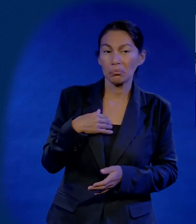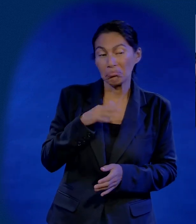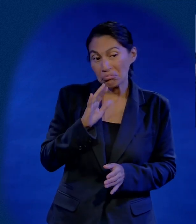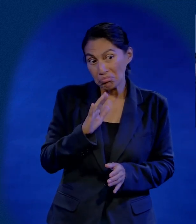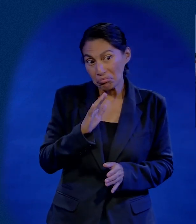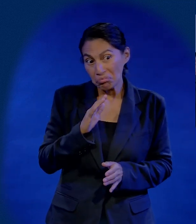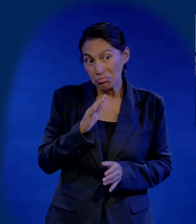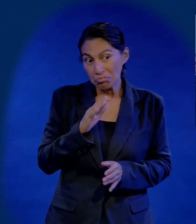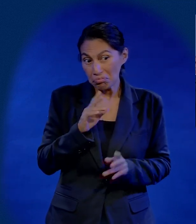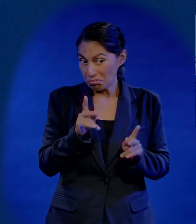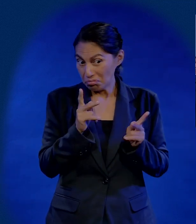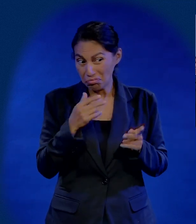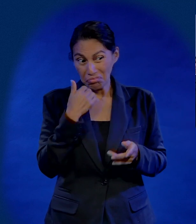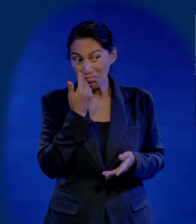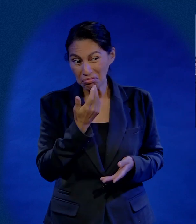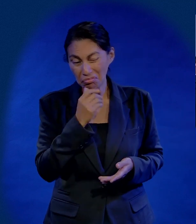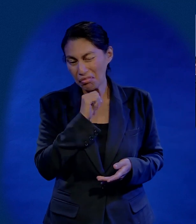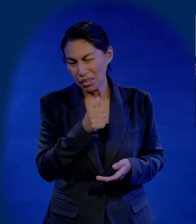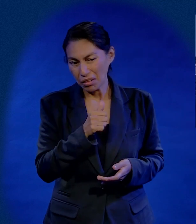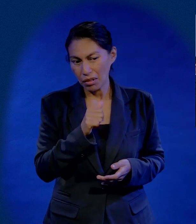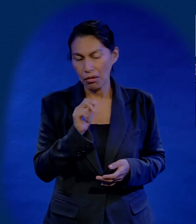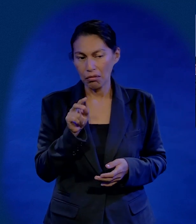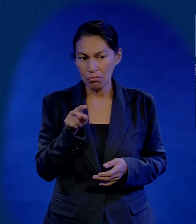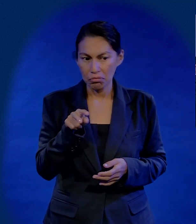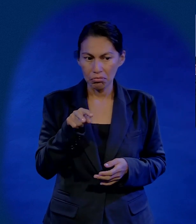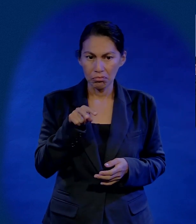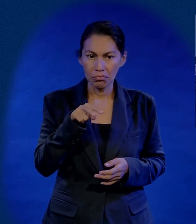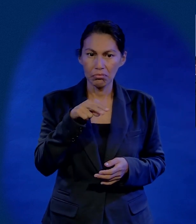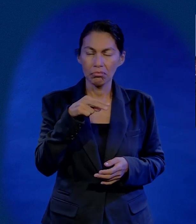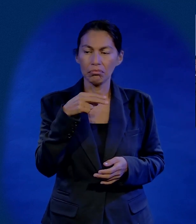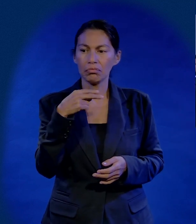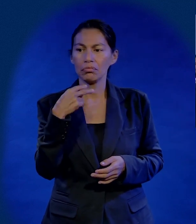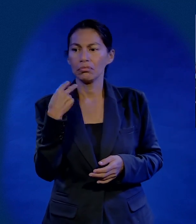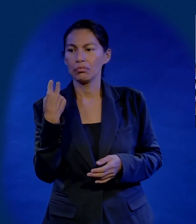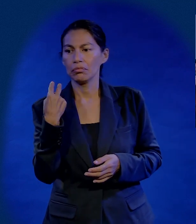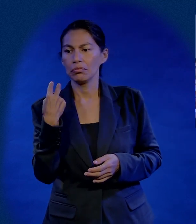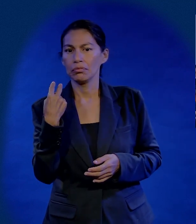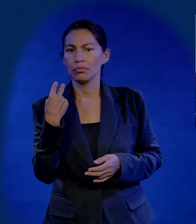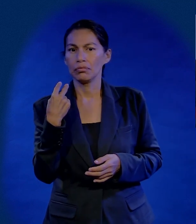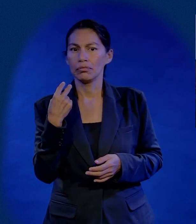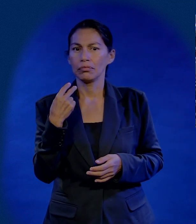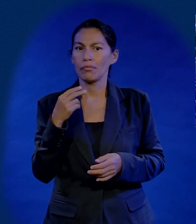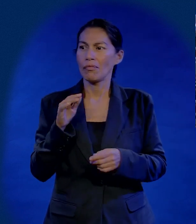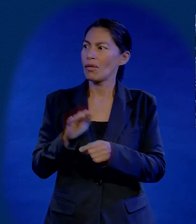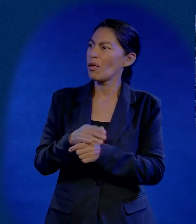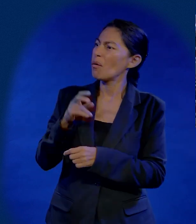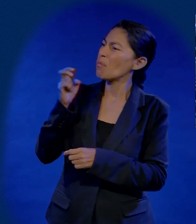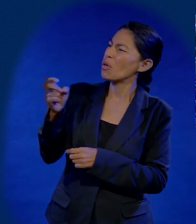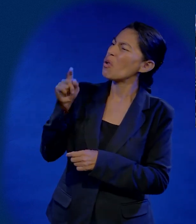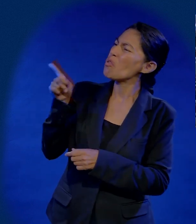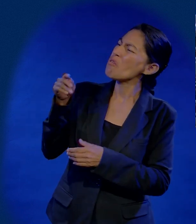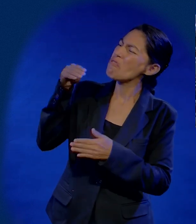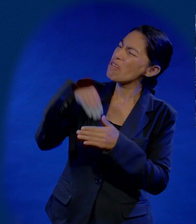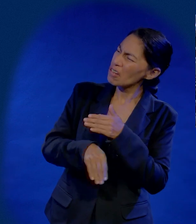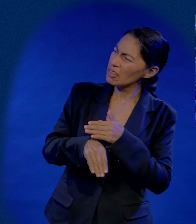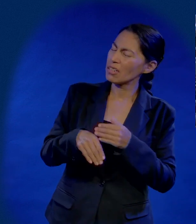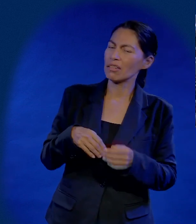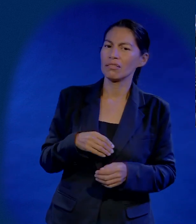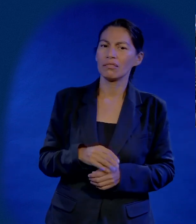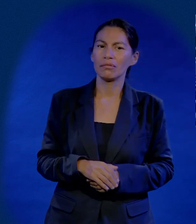Yo pensé, pues ni ganas tenía de venderle. Me di la vuelta y me estaba retirando y me grita, por eso vas a ser un fracasado.